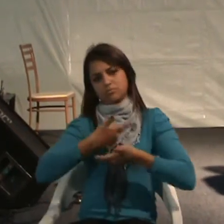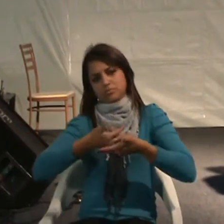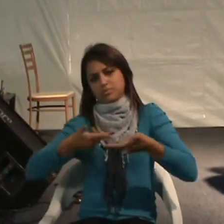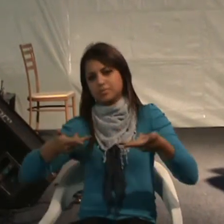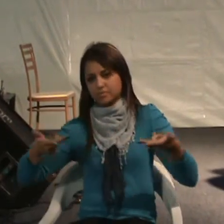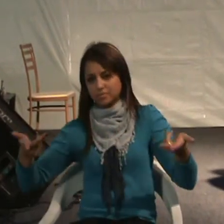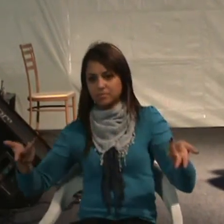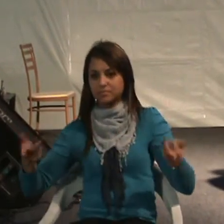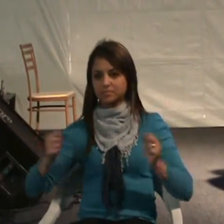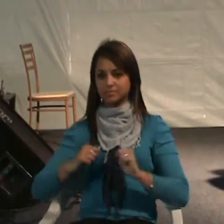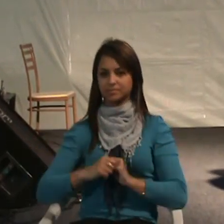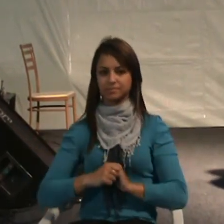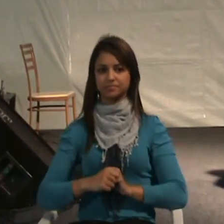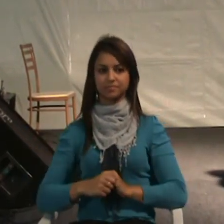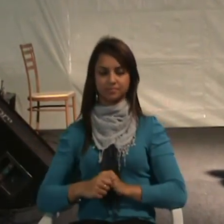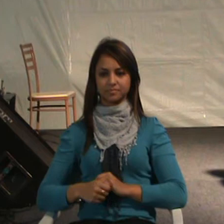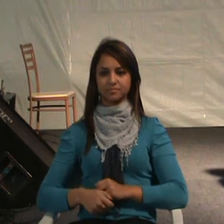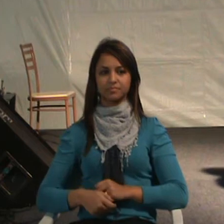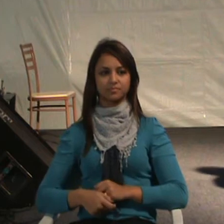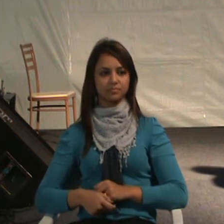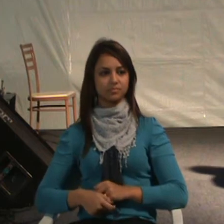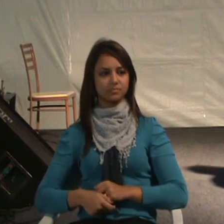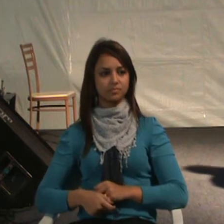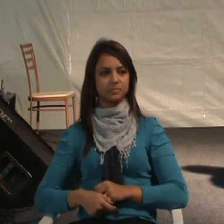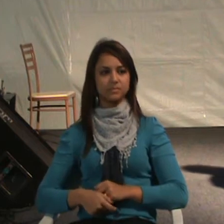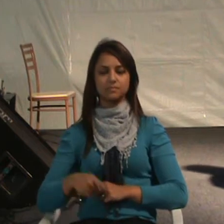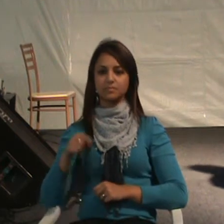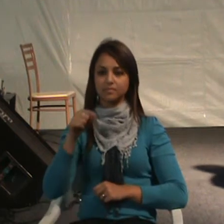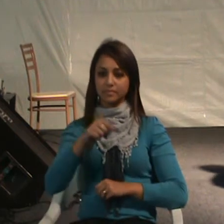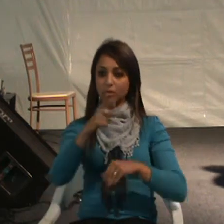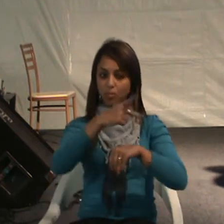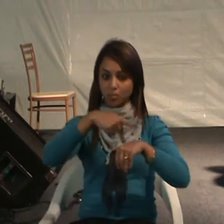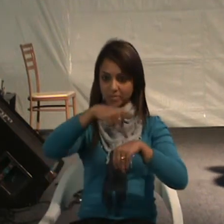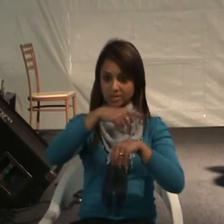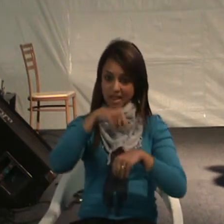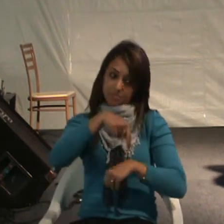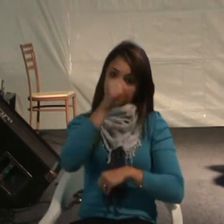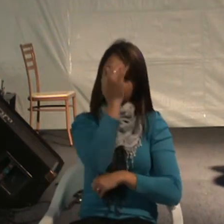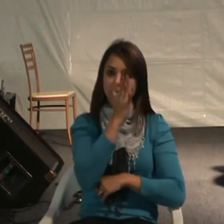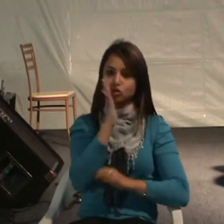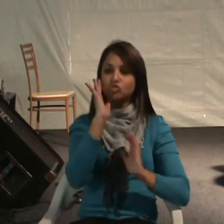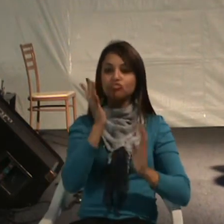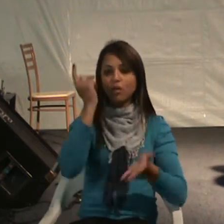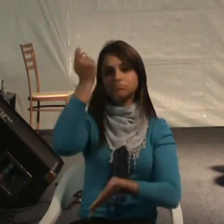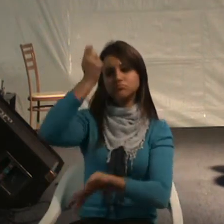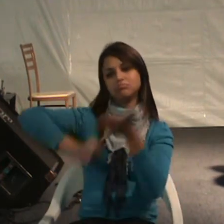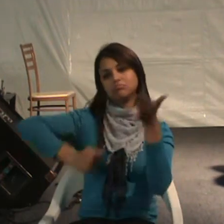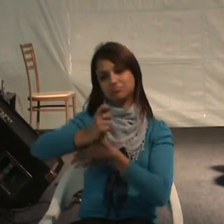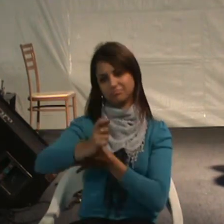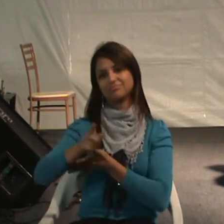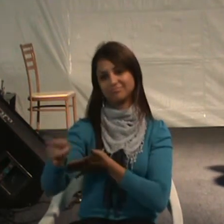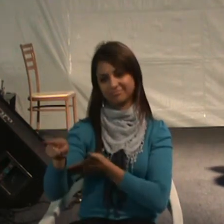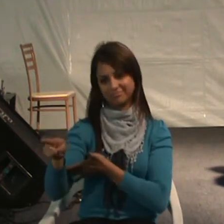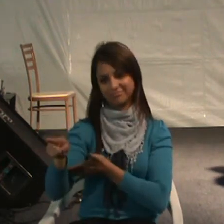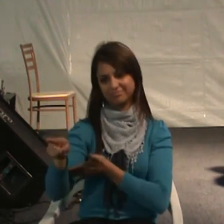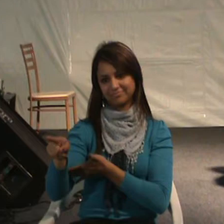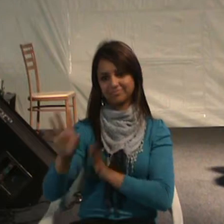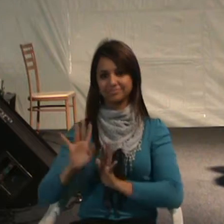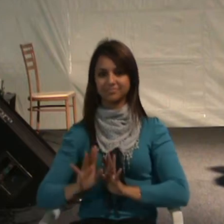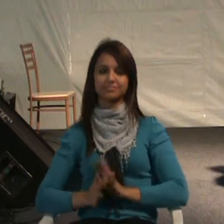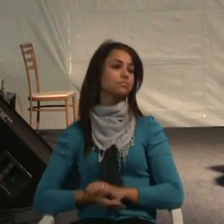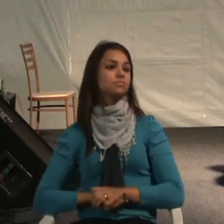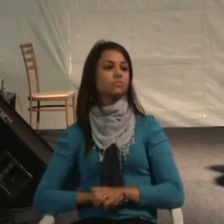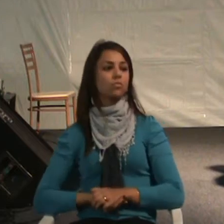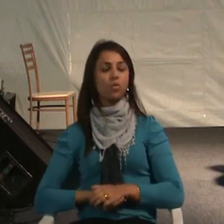tiram o país do contexto internacional. Então, o país, o Brasil, foi um país signatário.